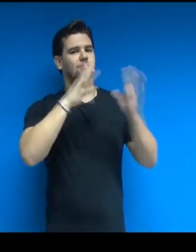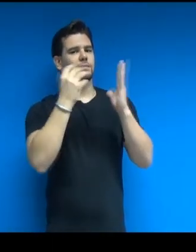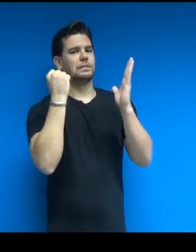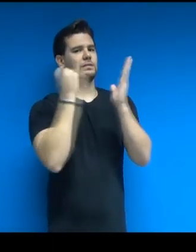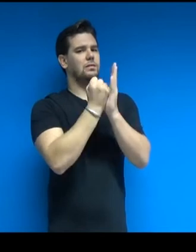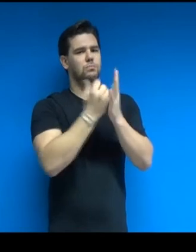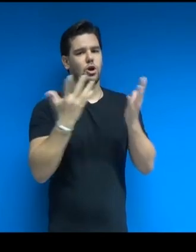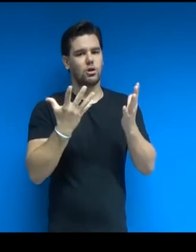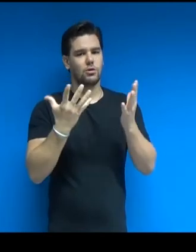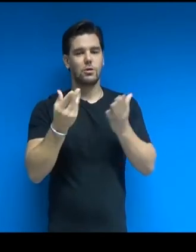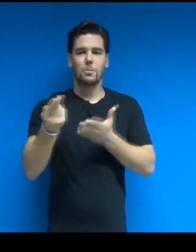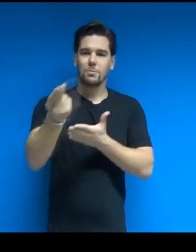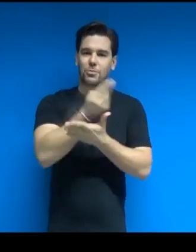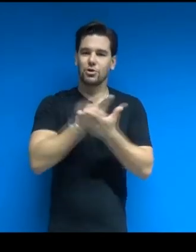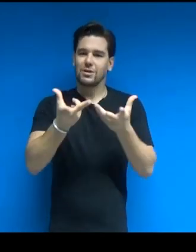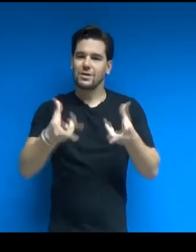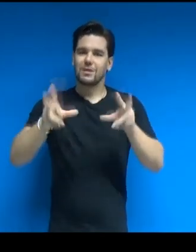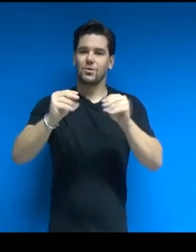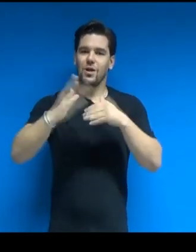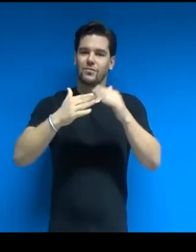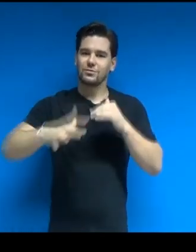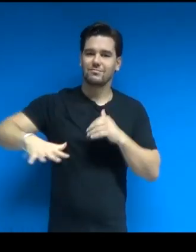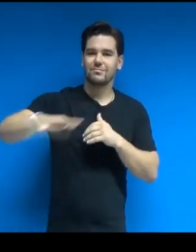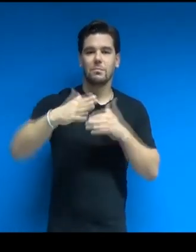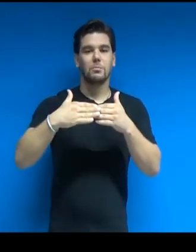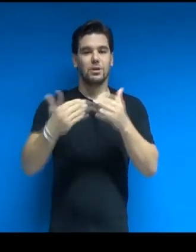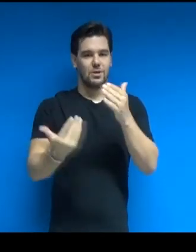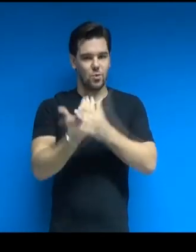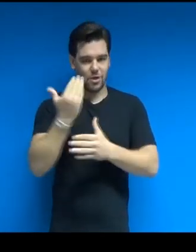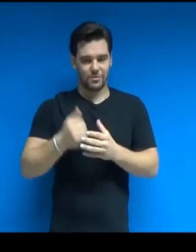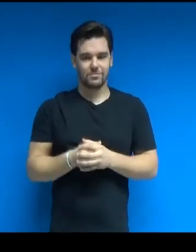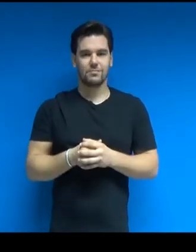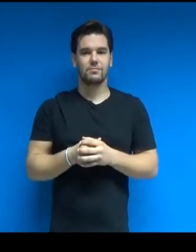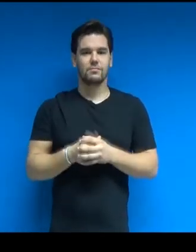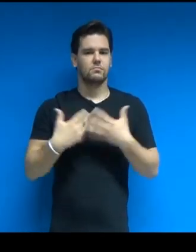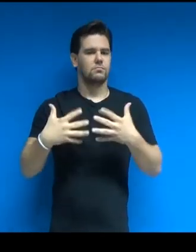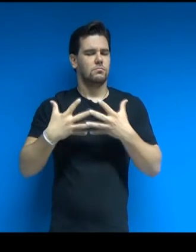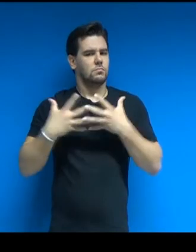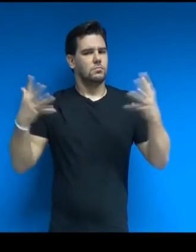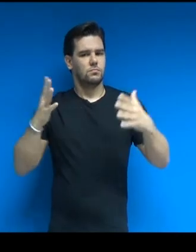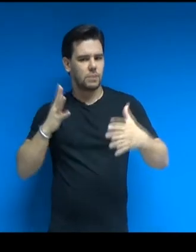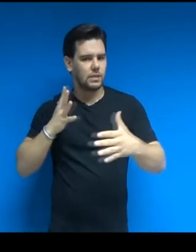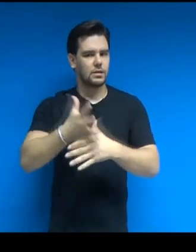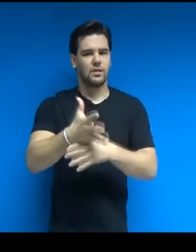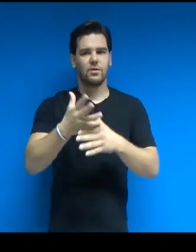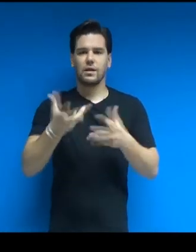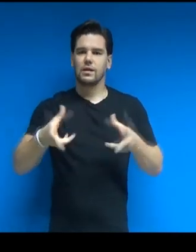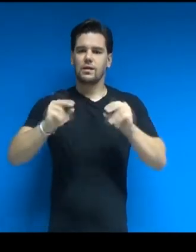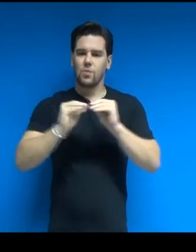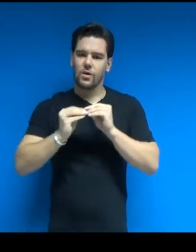subito diventata il simbolo della Milano che cambia e l'emblema di tutto il progetto